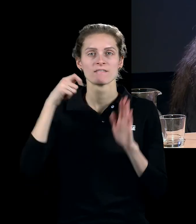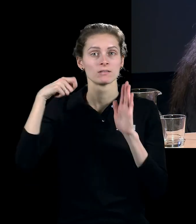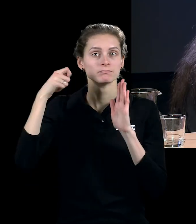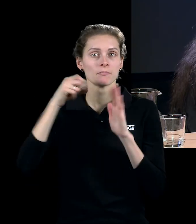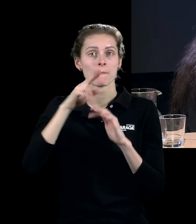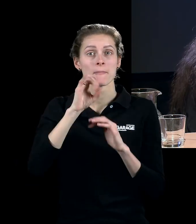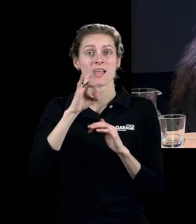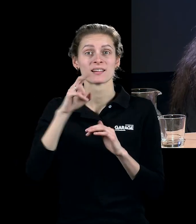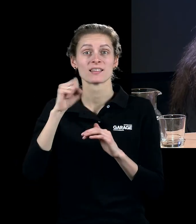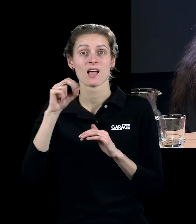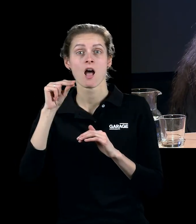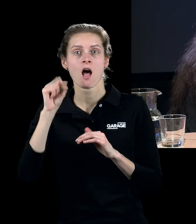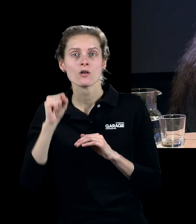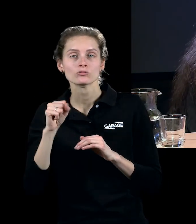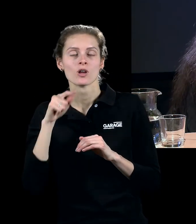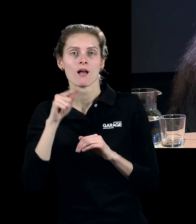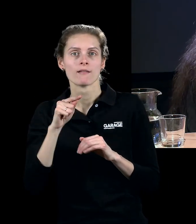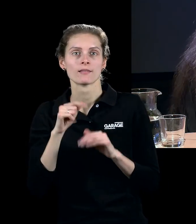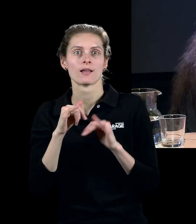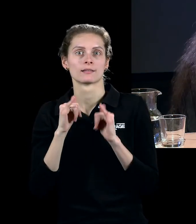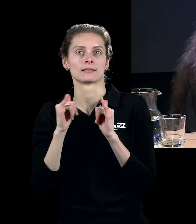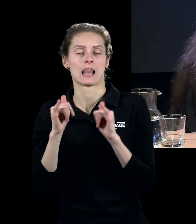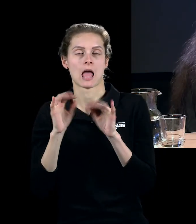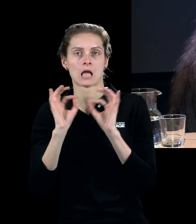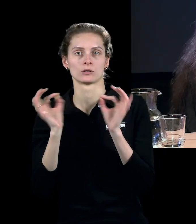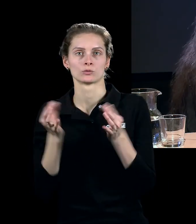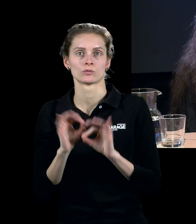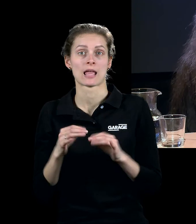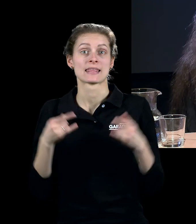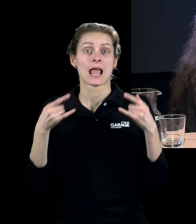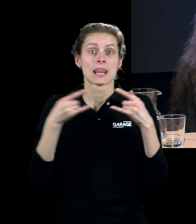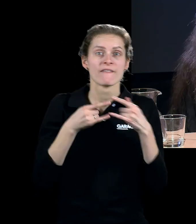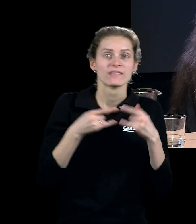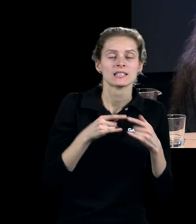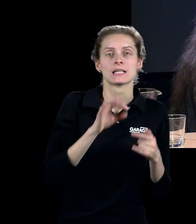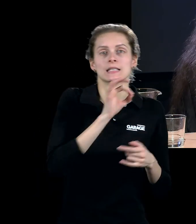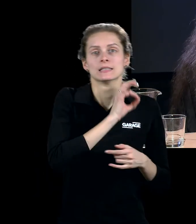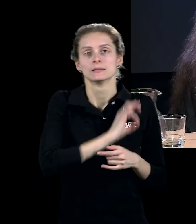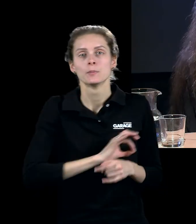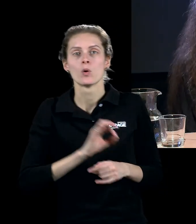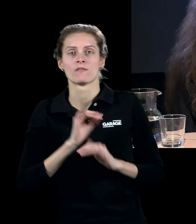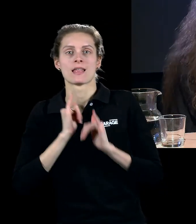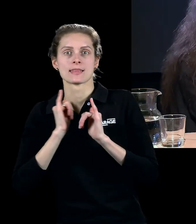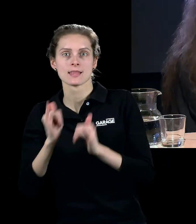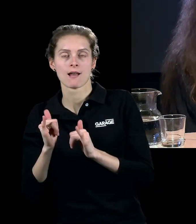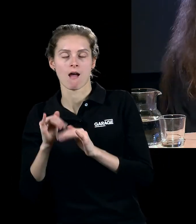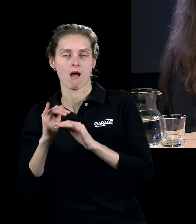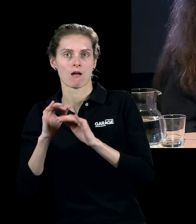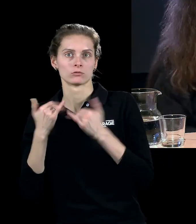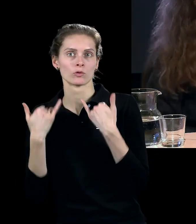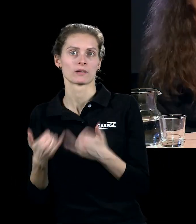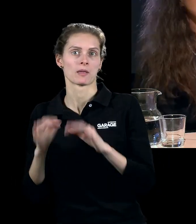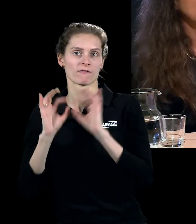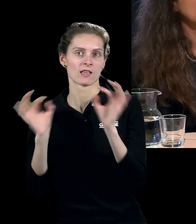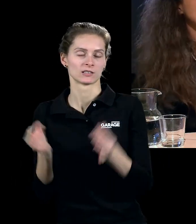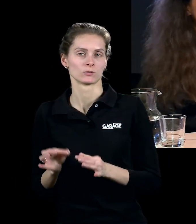мыслилась как произведение искусства, то есть первое использование телевидения, как медиа современного искусства. Это тоже был такой вот конец 60-х,